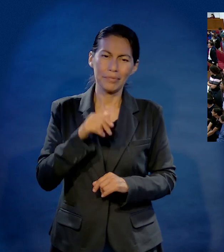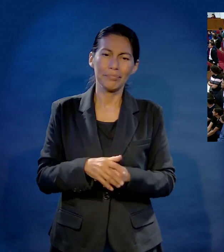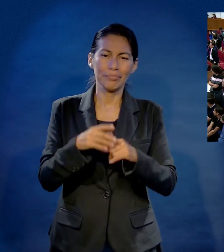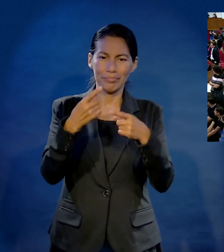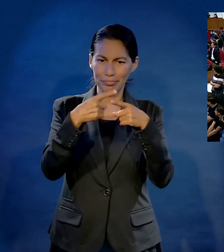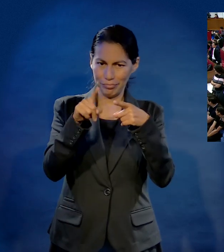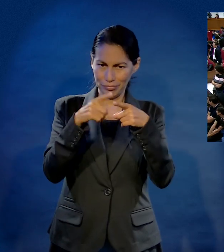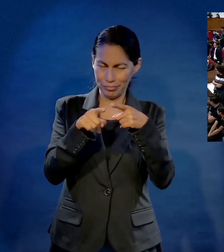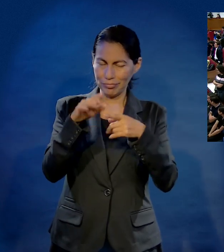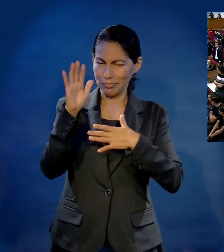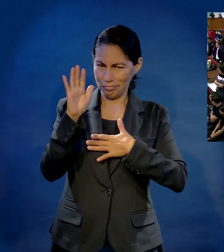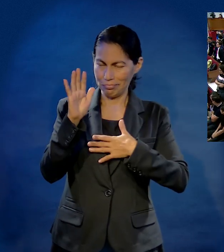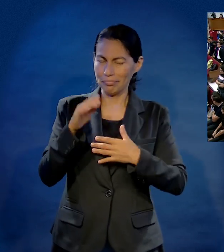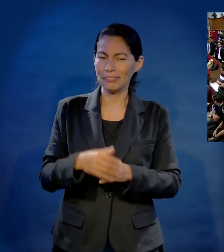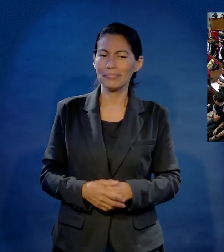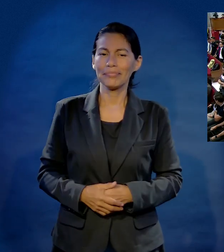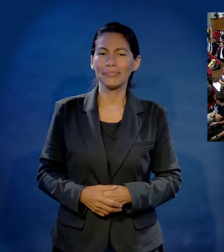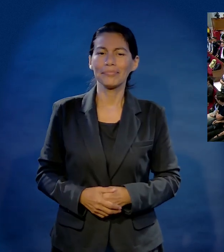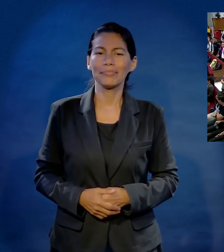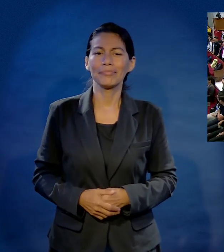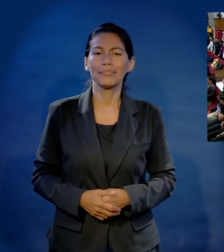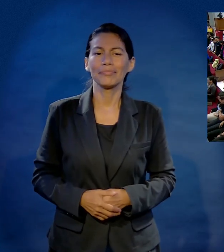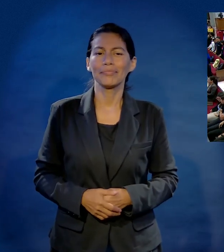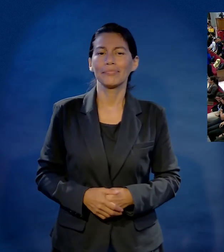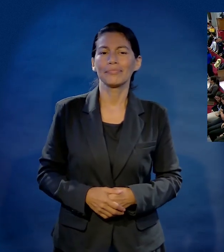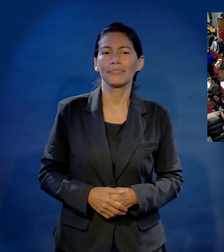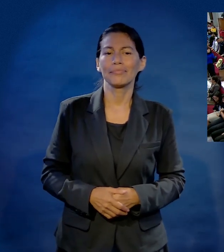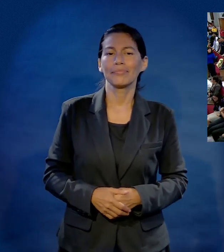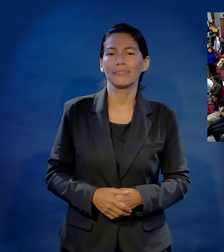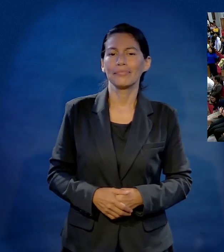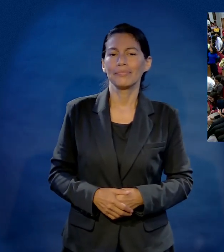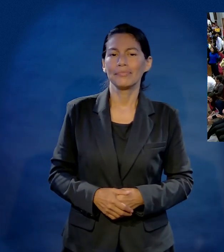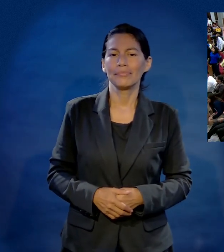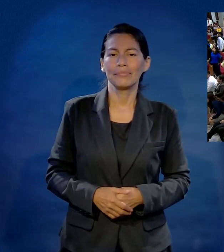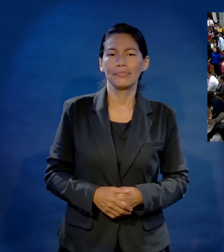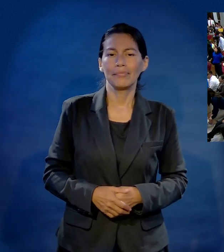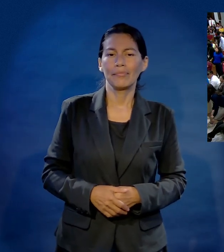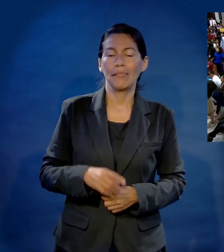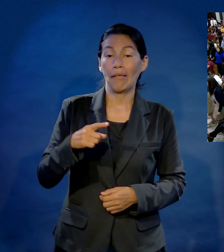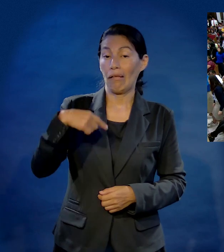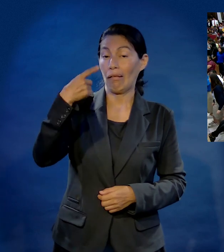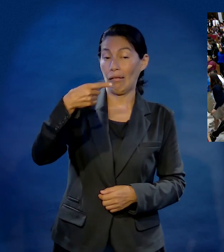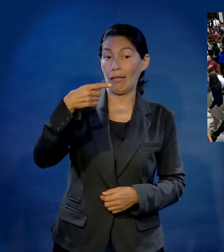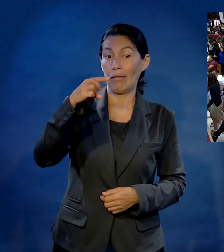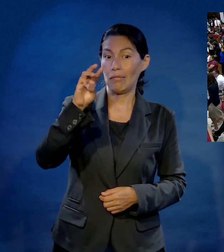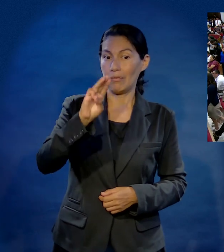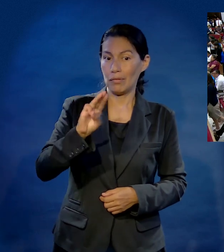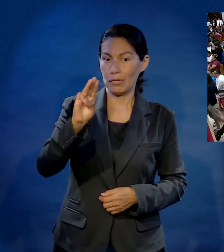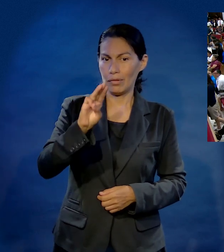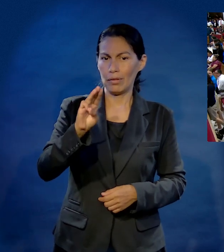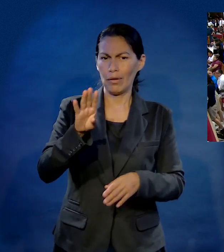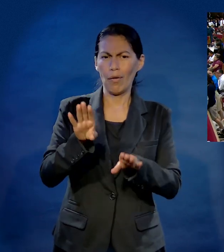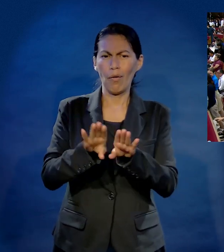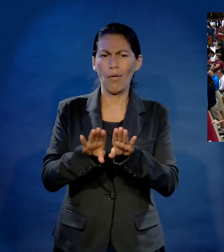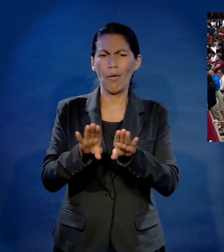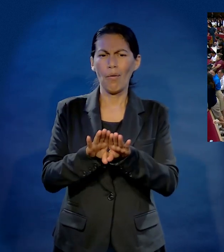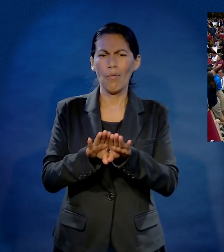Mañana vamos a ser un poquito más prácticos, lo prometo. Y pasado, vamos a